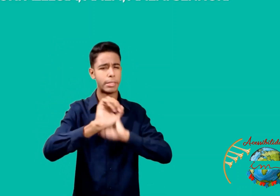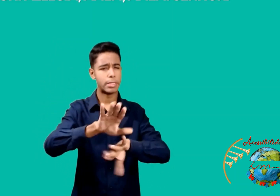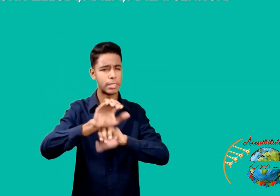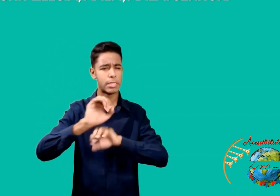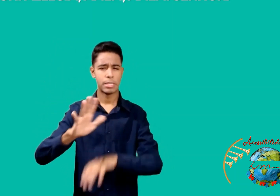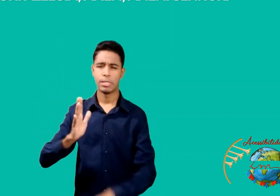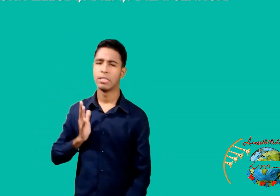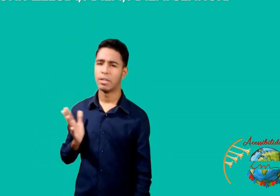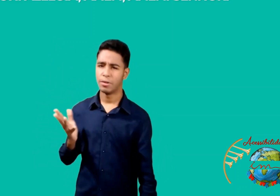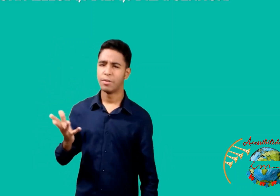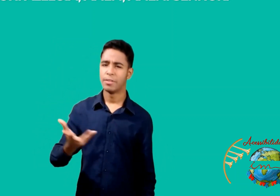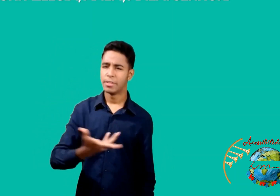Senhor